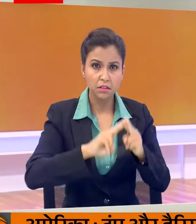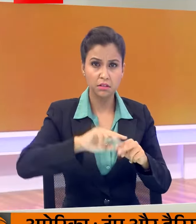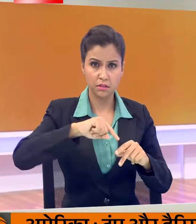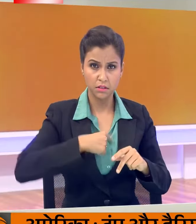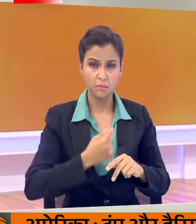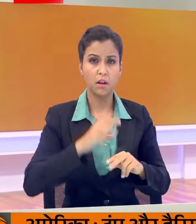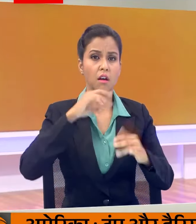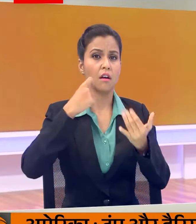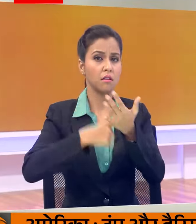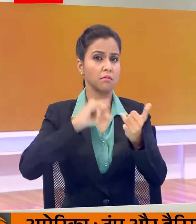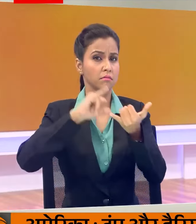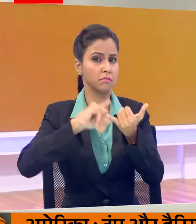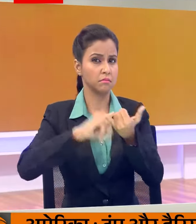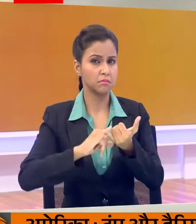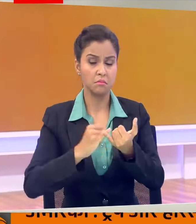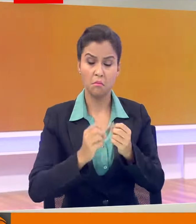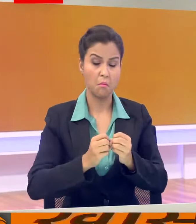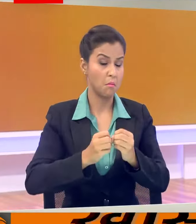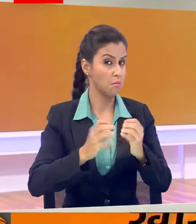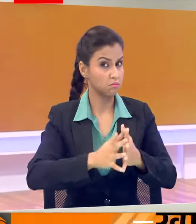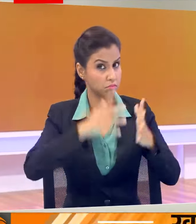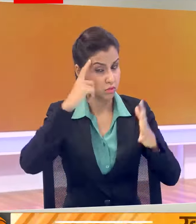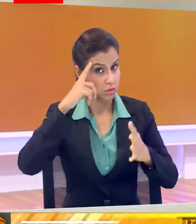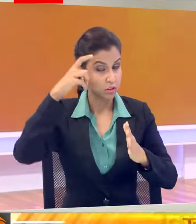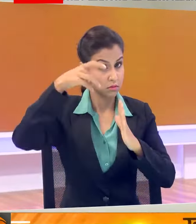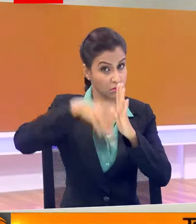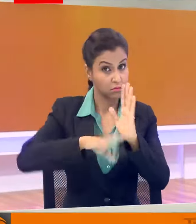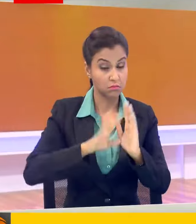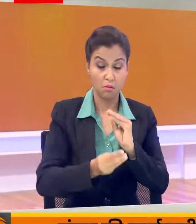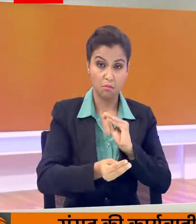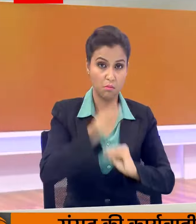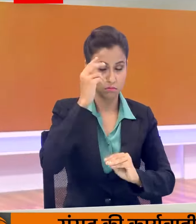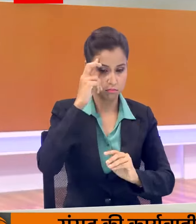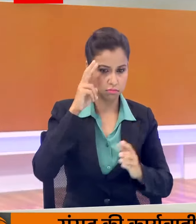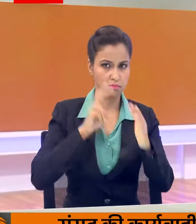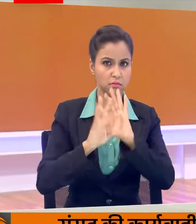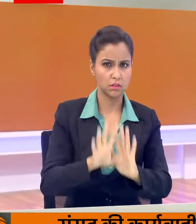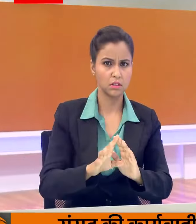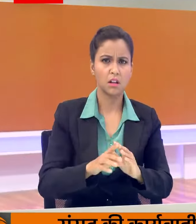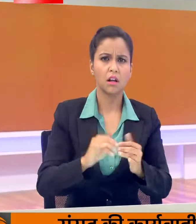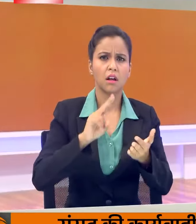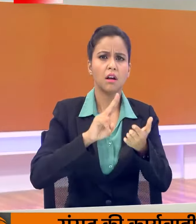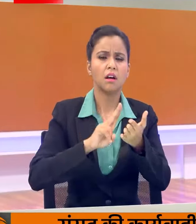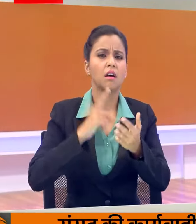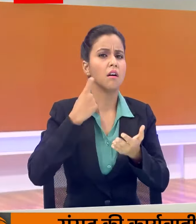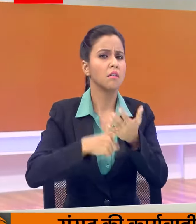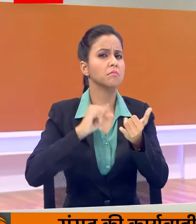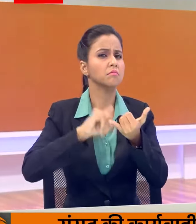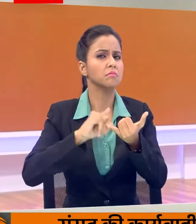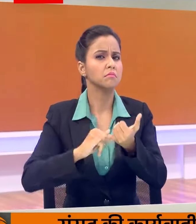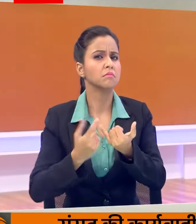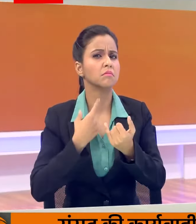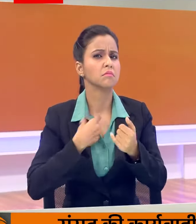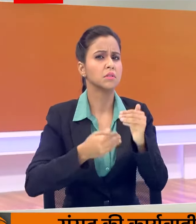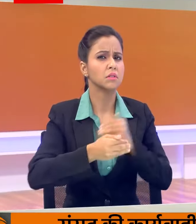यानि RSS ने गंभीर चिंता व्यक्त करते हुए इसकी घोर निंदा की है राश्ट्ये स्वैम सेवक संग के सह कारवाह